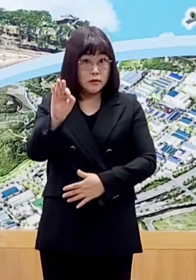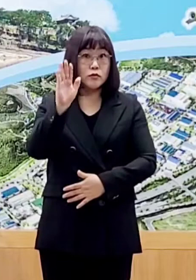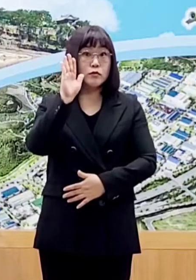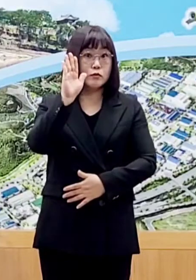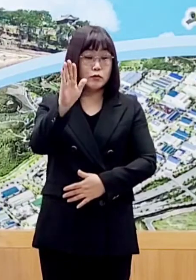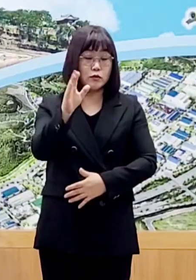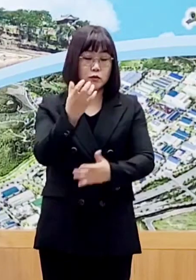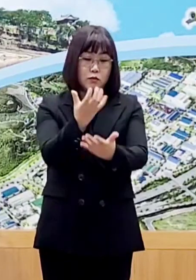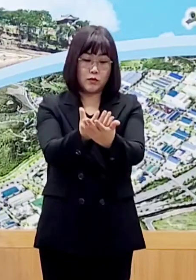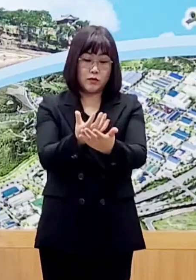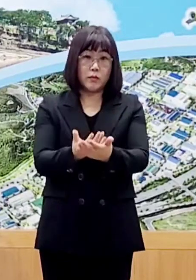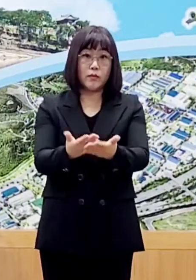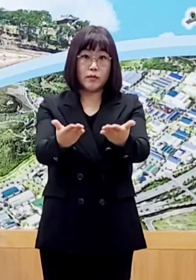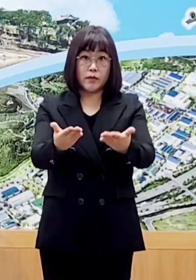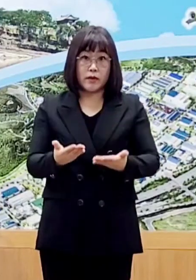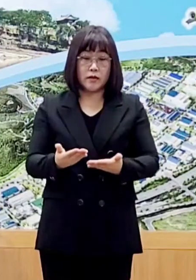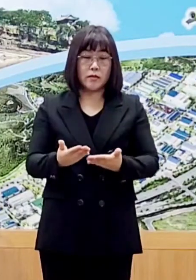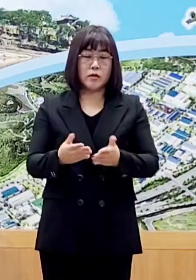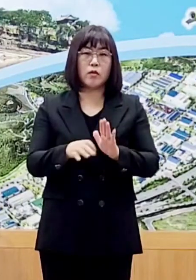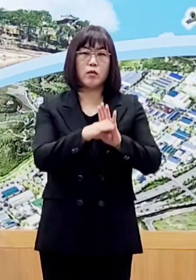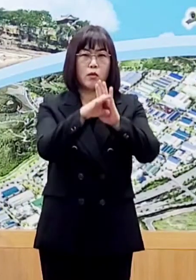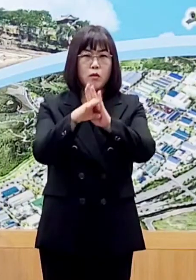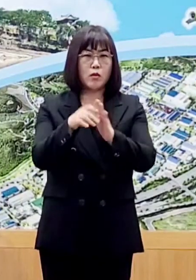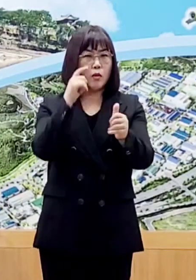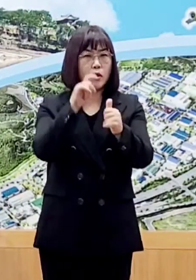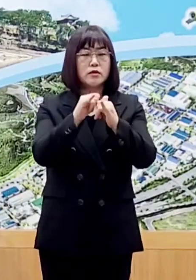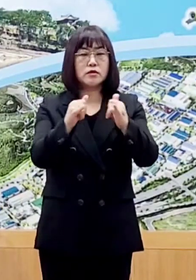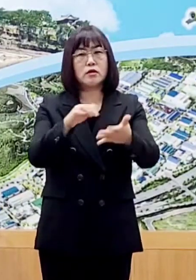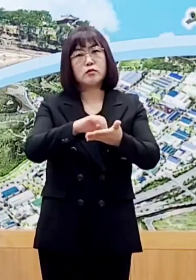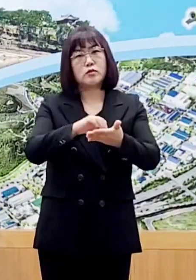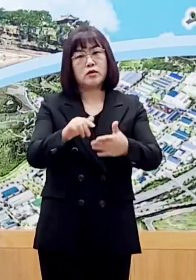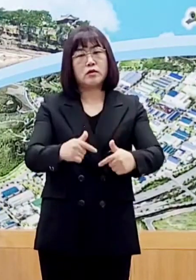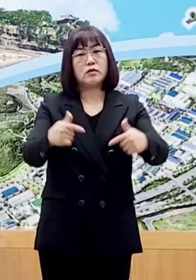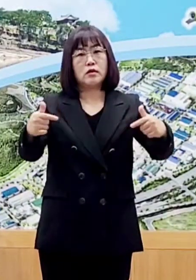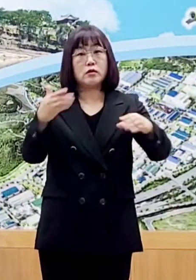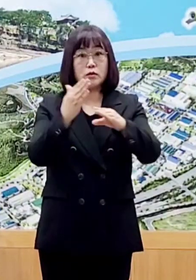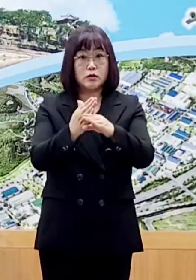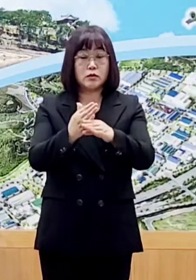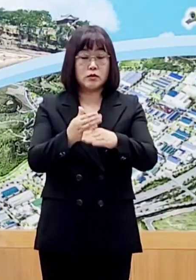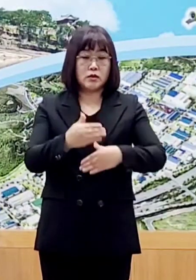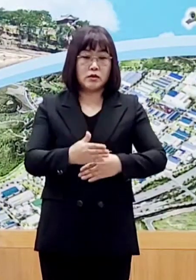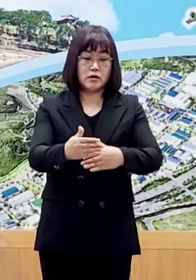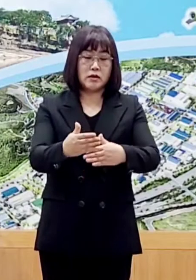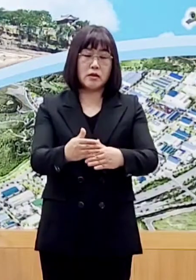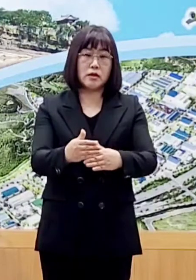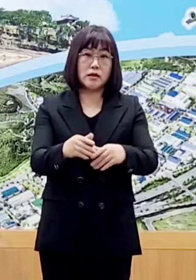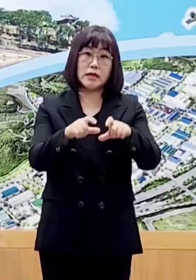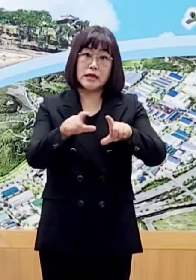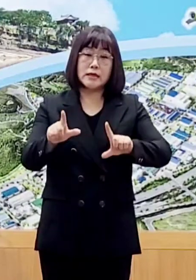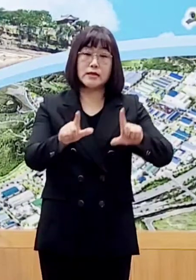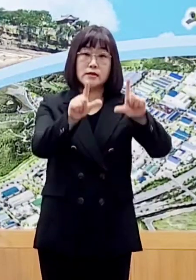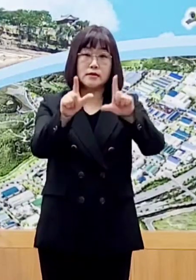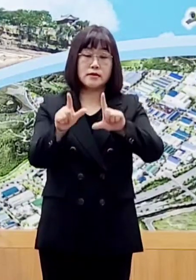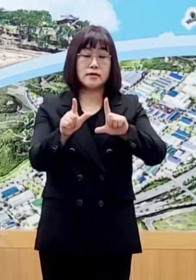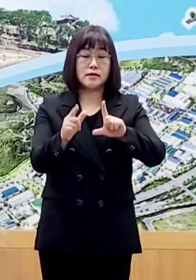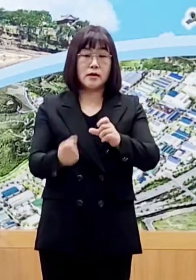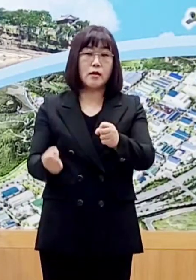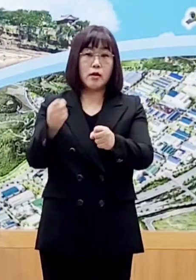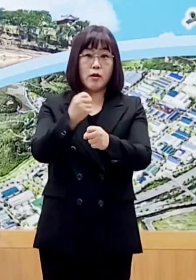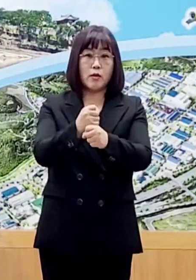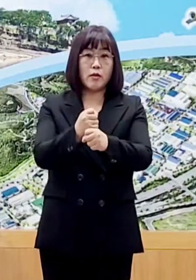코로나19 확진자가 다시 늘어나고 있습니다. 단계적 일상회복의 성공적 안착을 위하여